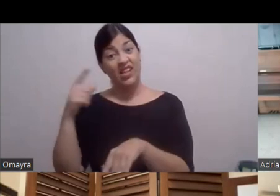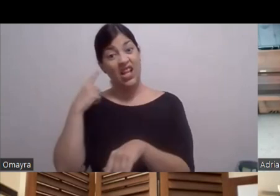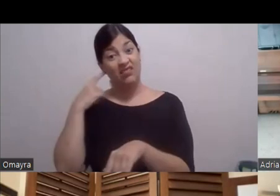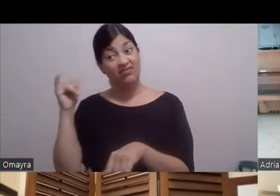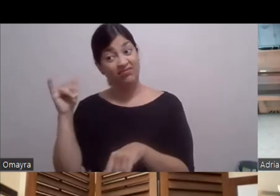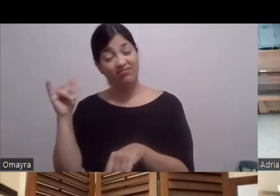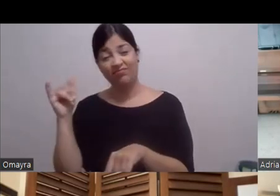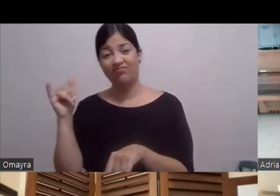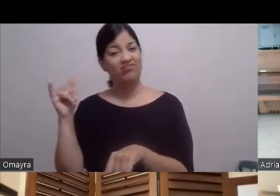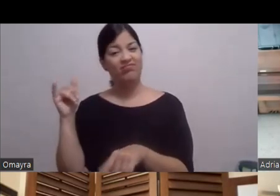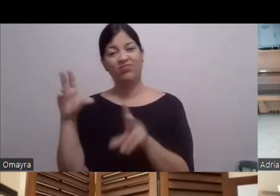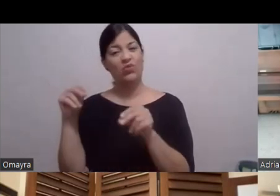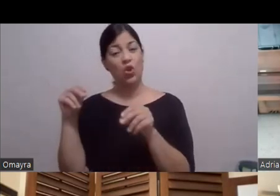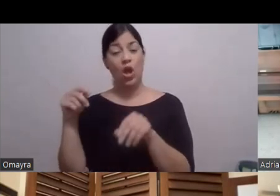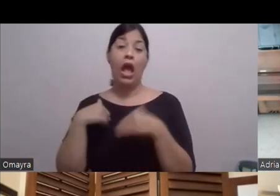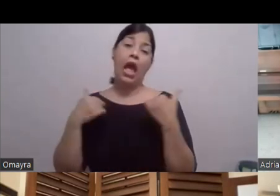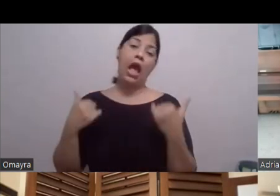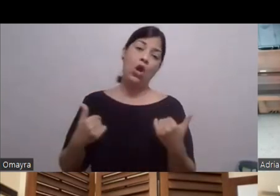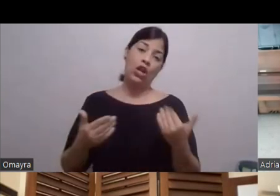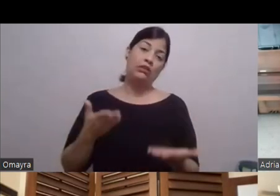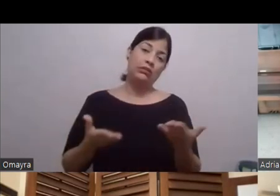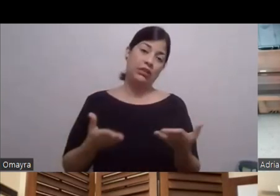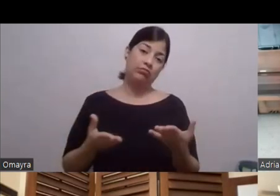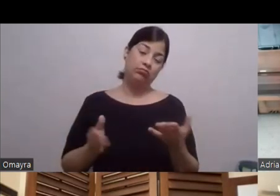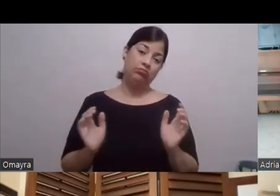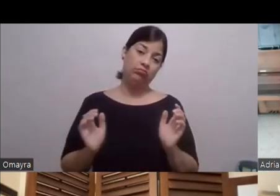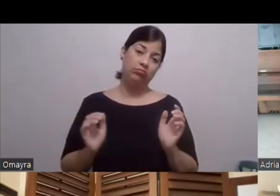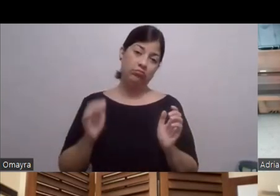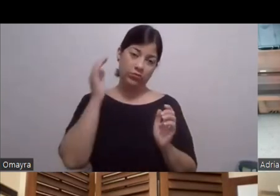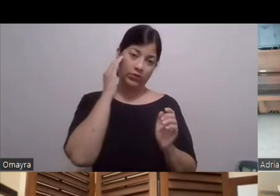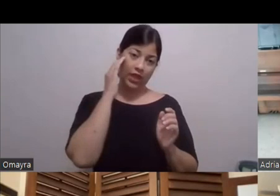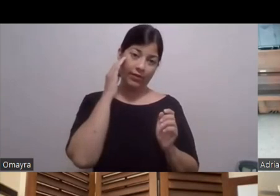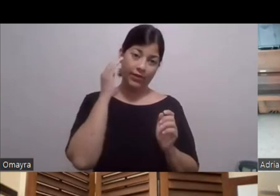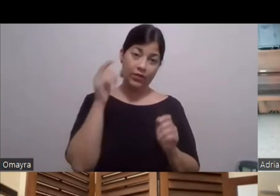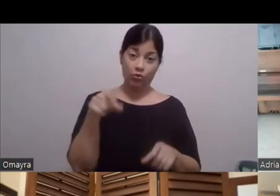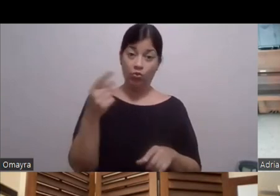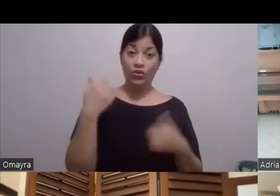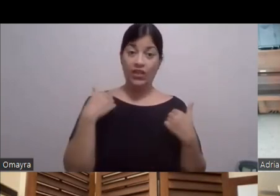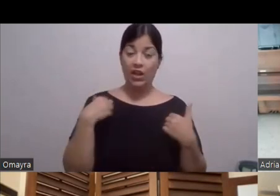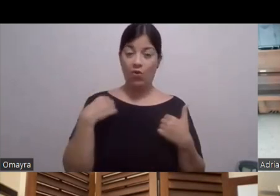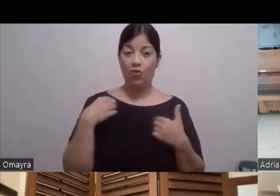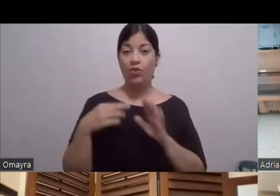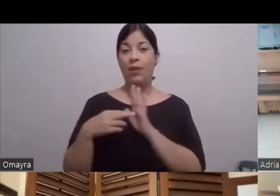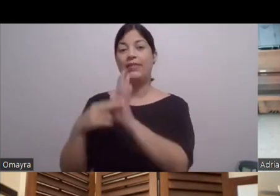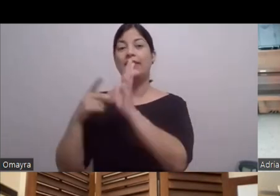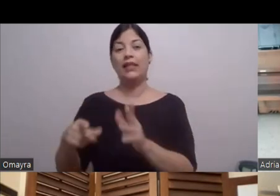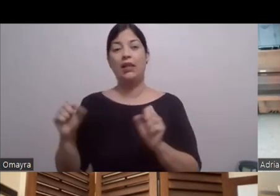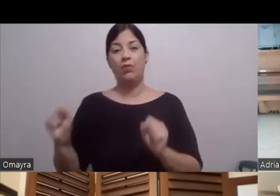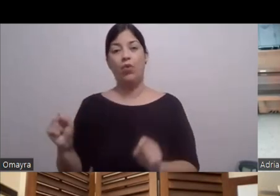Ahora existe La posibilidad Claro Que Tú tengas Un representante Que pueda moverse En Los Ángeles Y yo desde acá Pues mira Te hago el casting